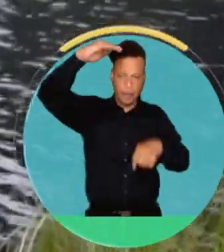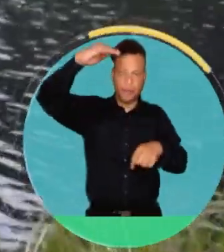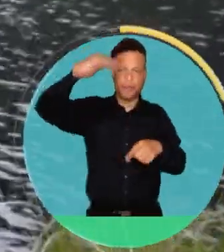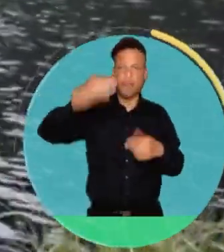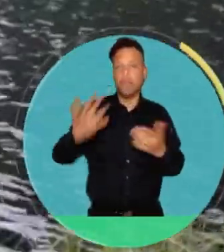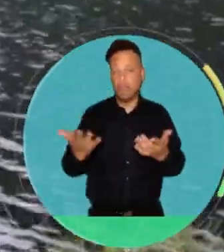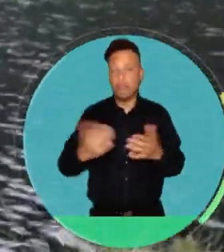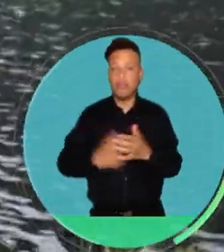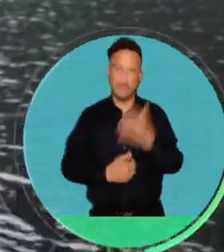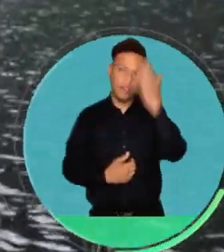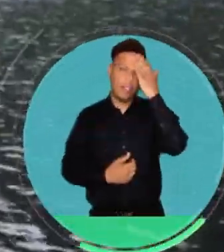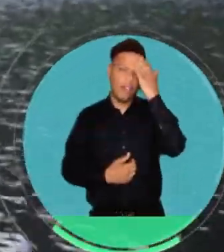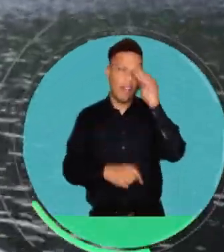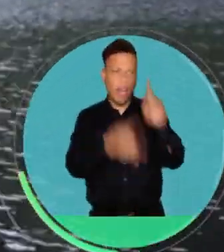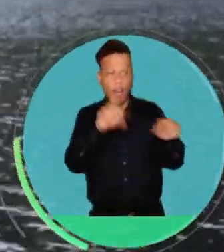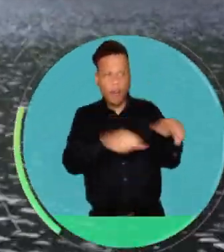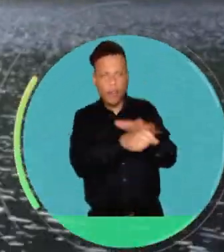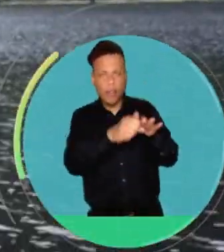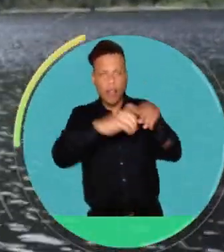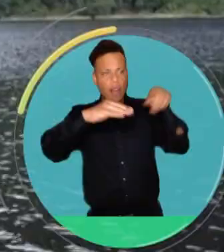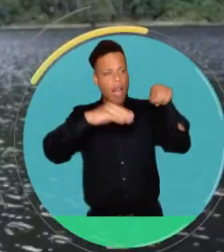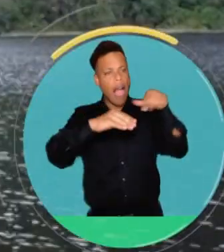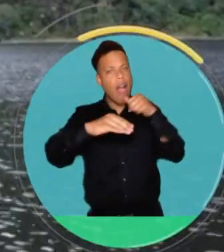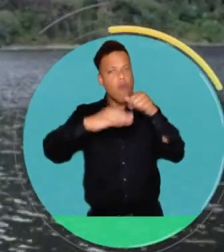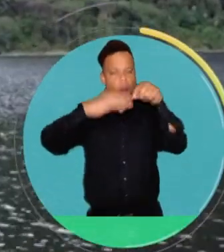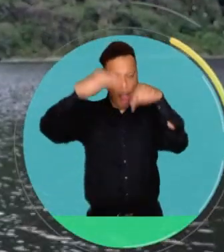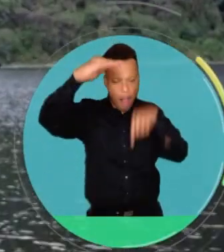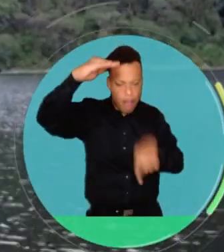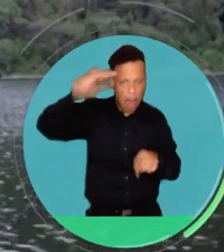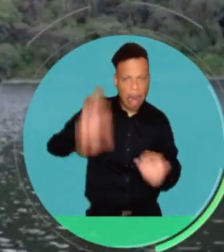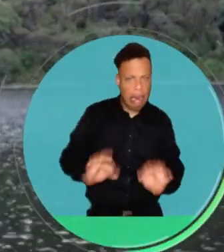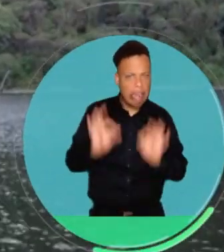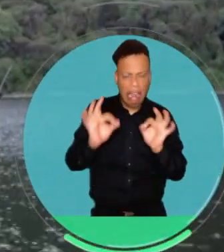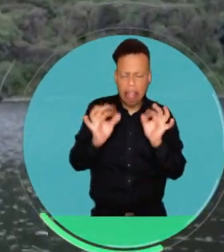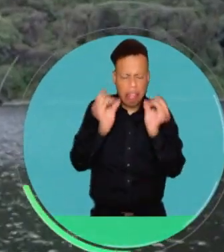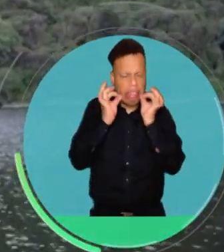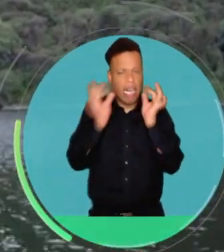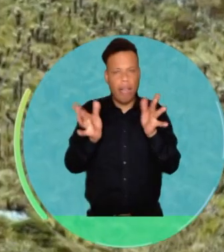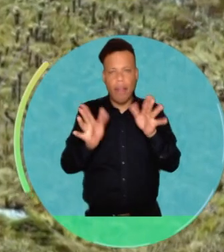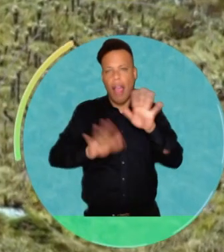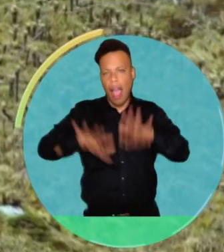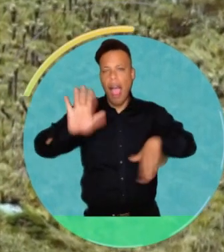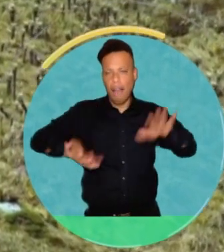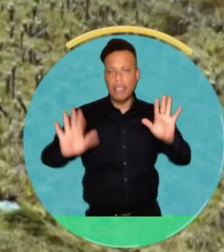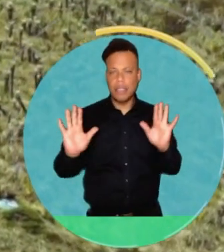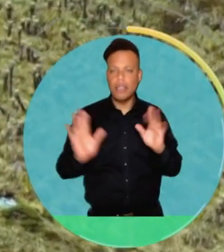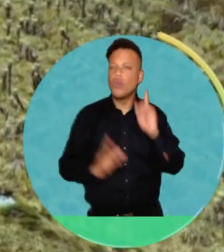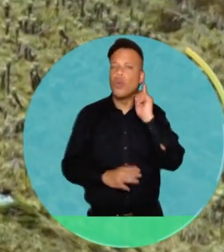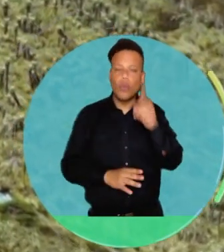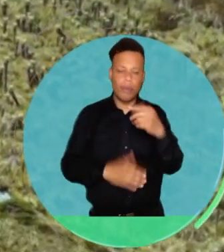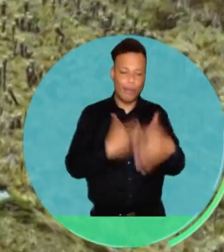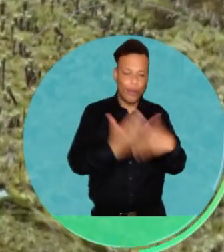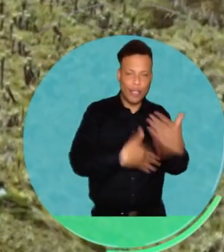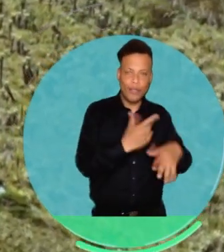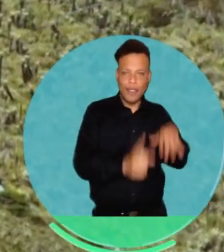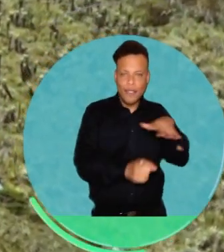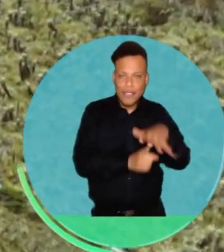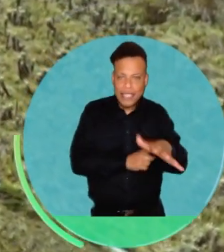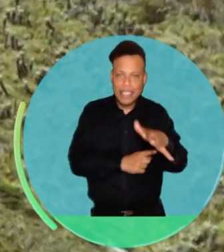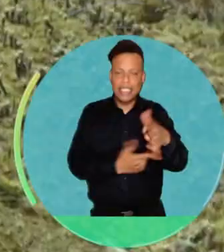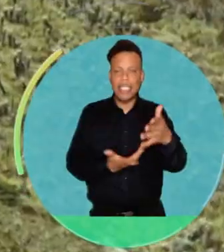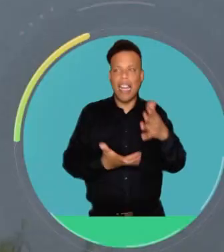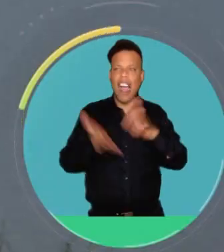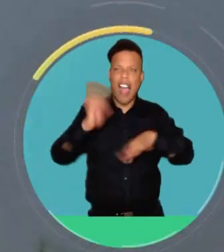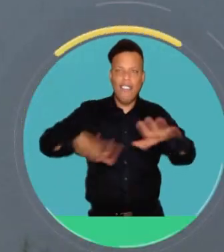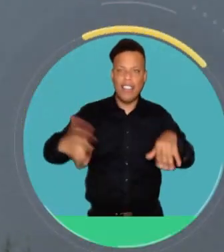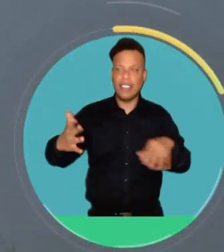Entonces, sí, hay también, pues, como todo, hay unos casos donde el agua subterránea realmente, la calidad de agua es terrible porque han sufrido